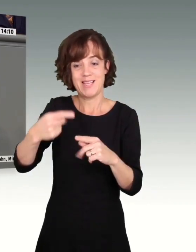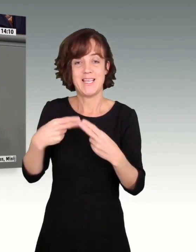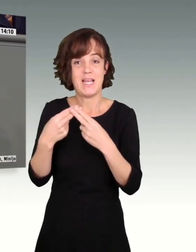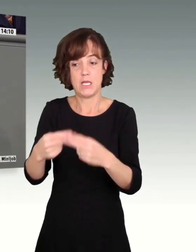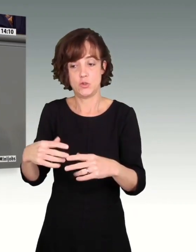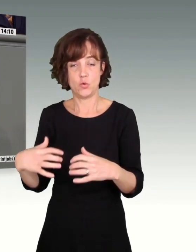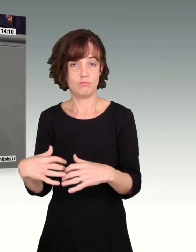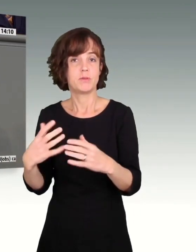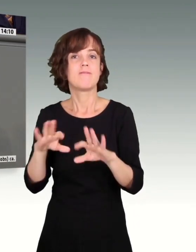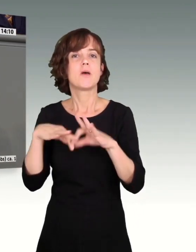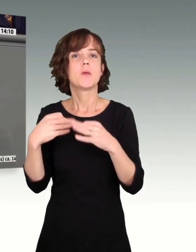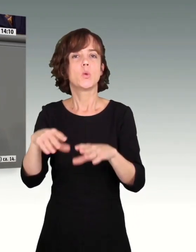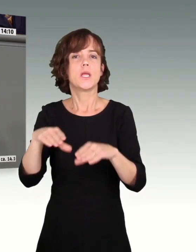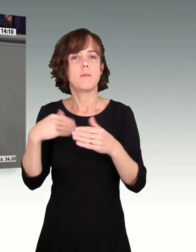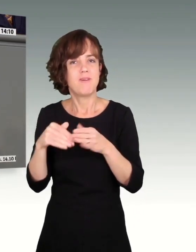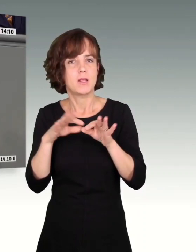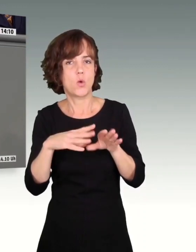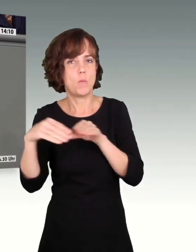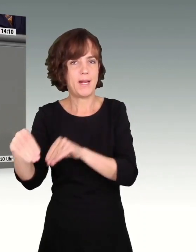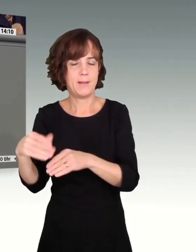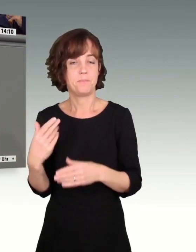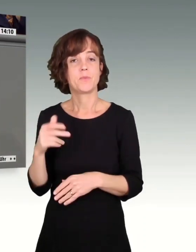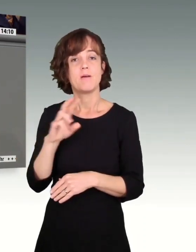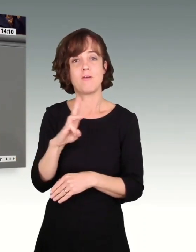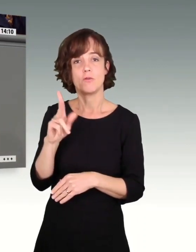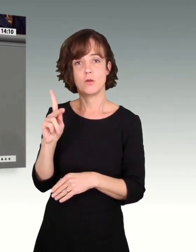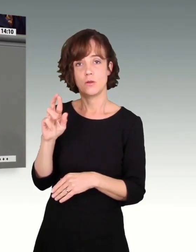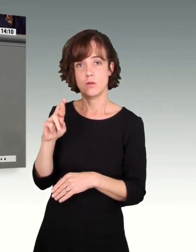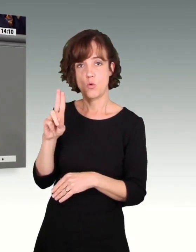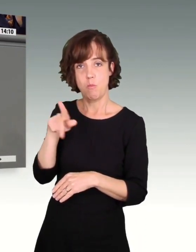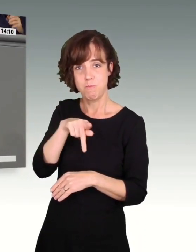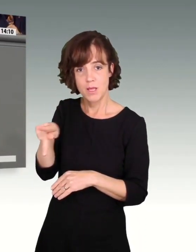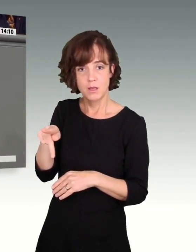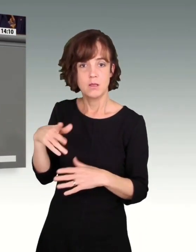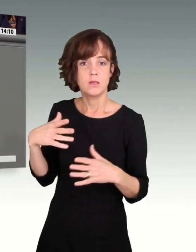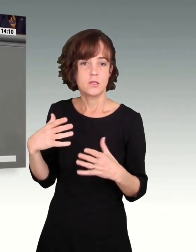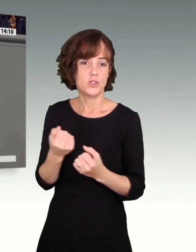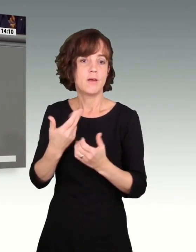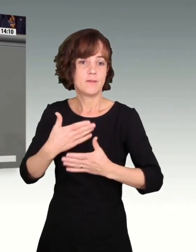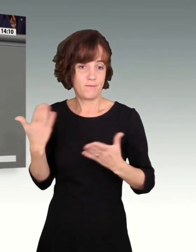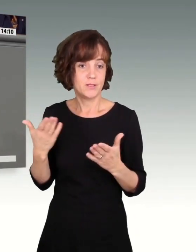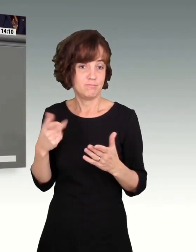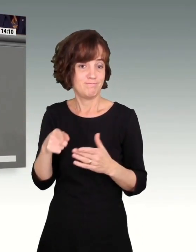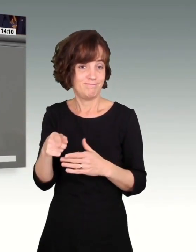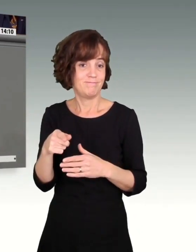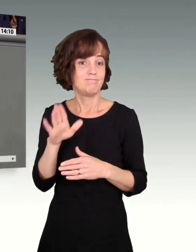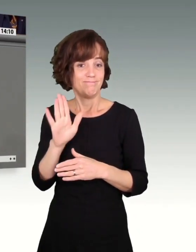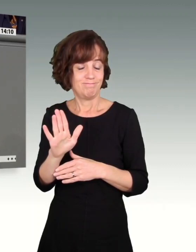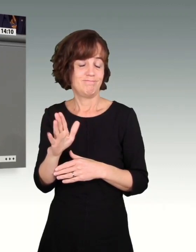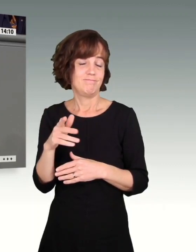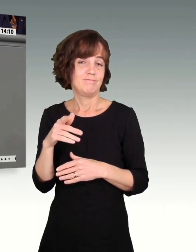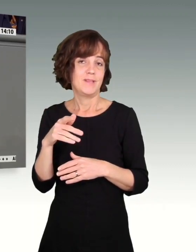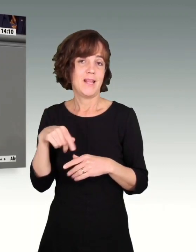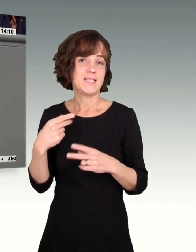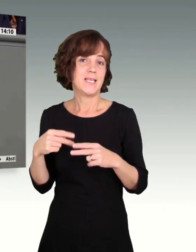Familienunternehmen fortzuführen. Wolfgang Krupp hat es scheinbar geschafft. In Bulladingen übernimmt die nächste Generation. Aber